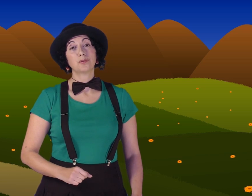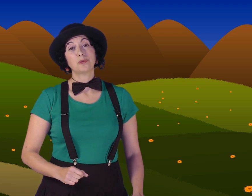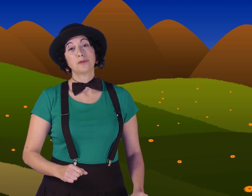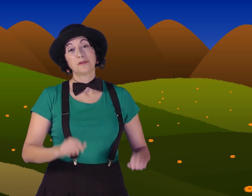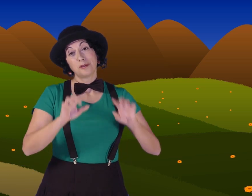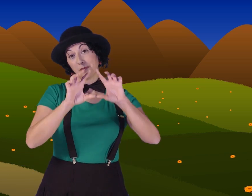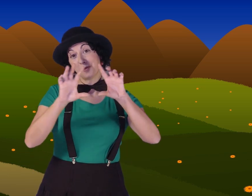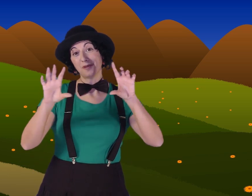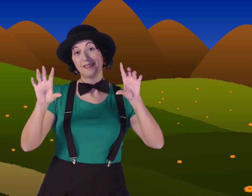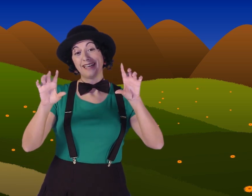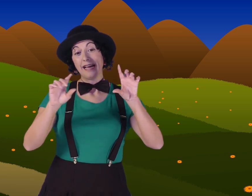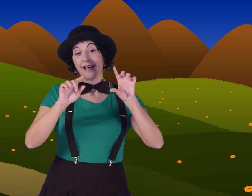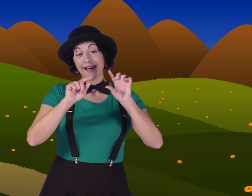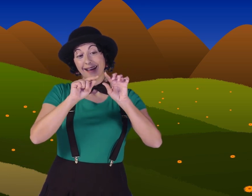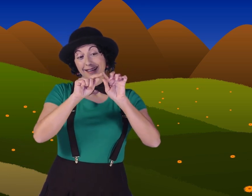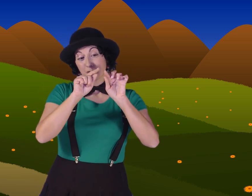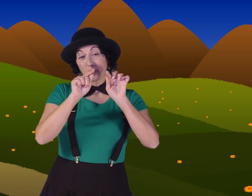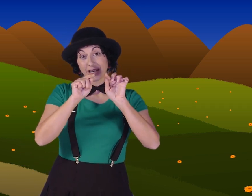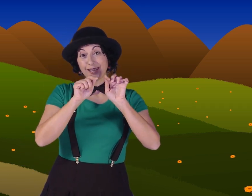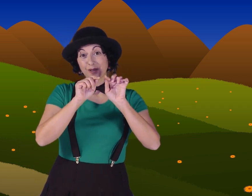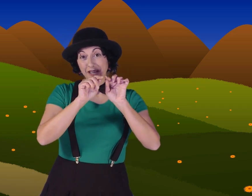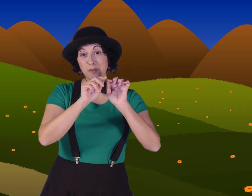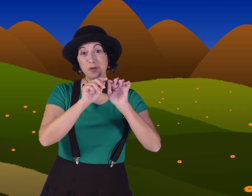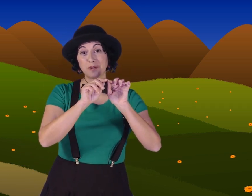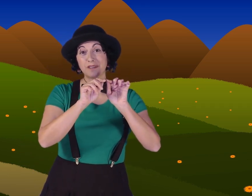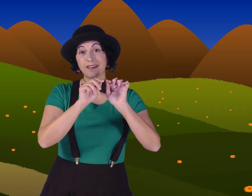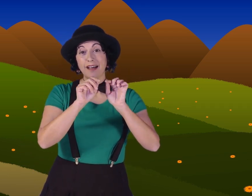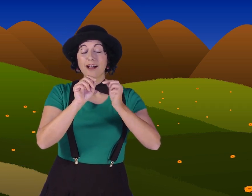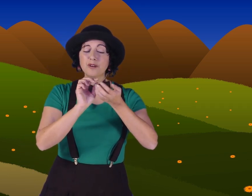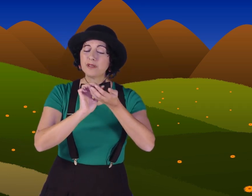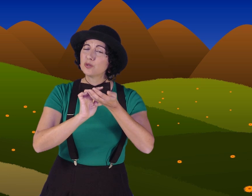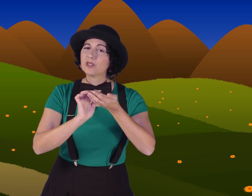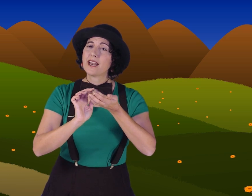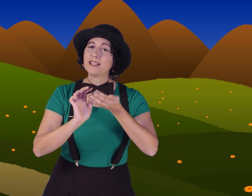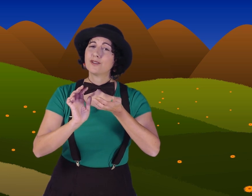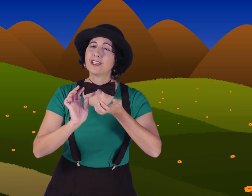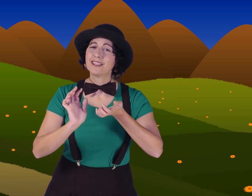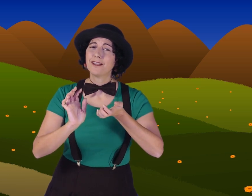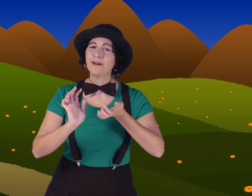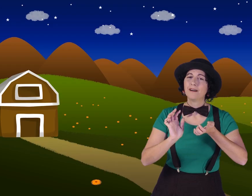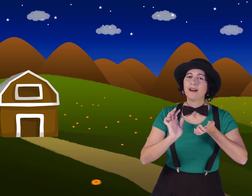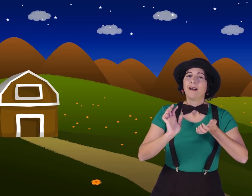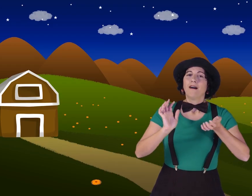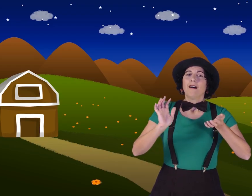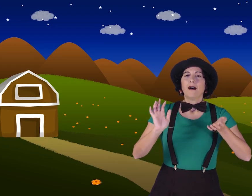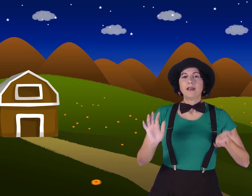su muro, a su agujerito en el muro, a comer sus granitos de trigo y